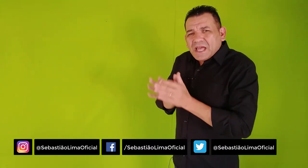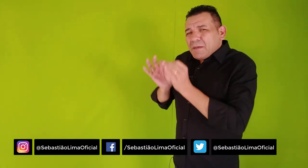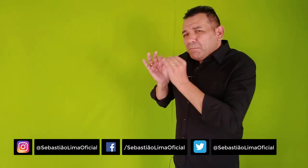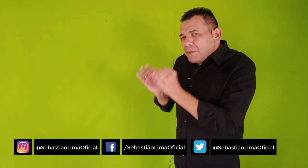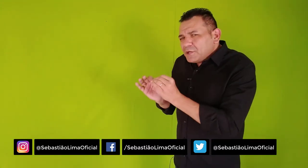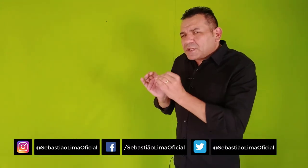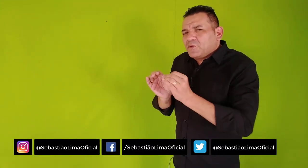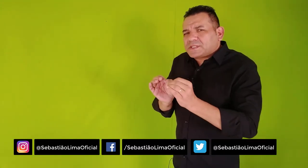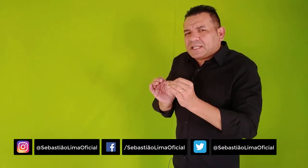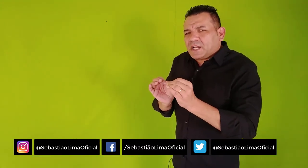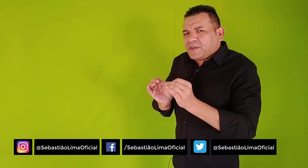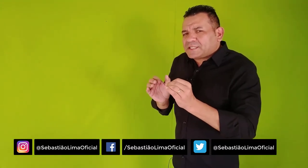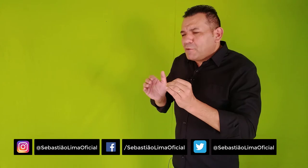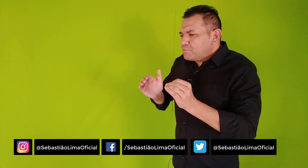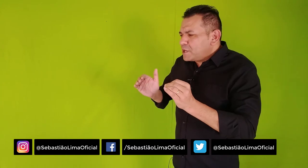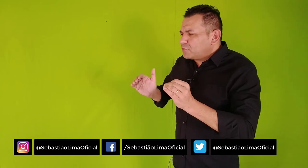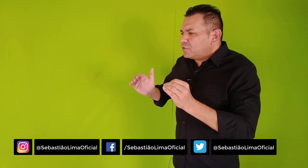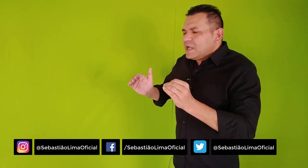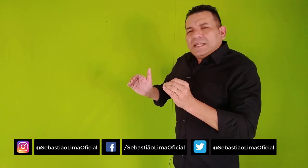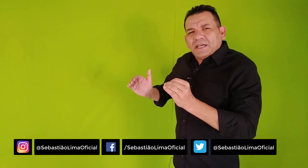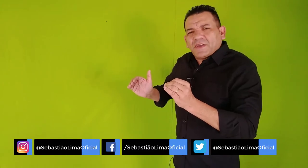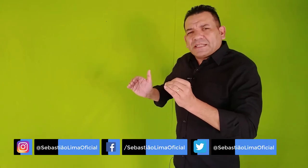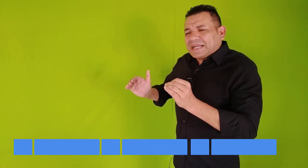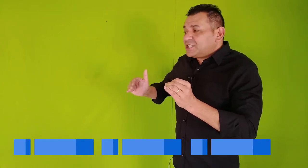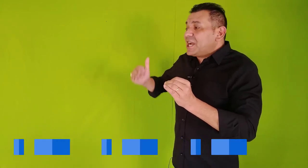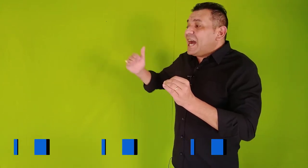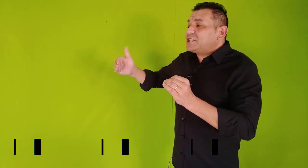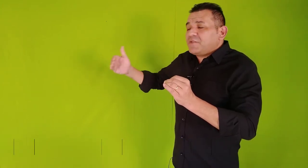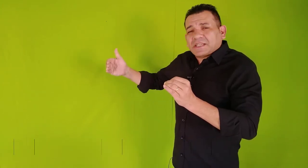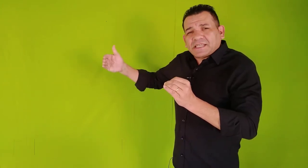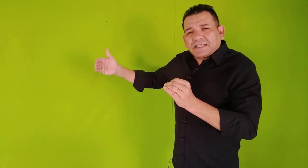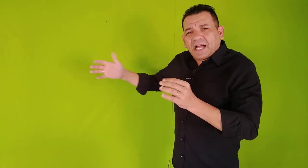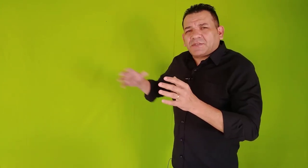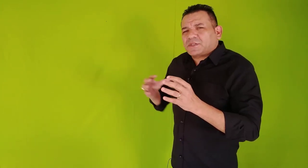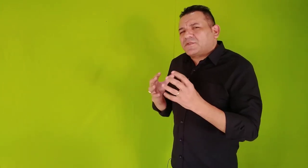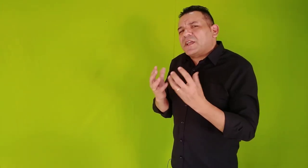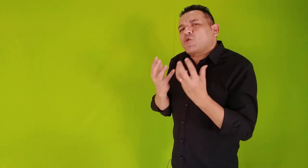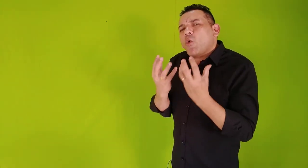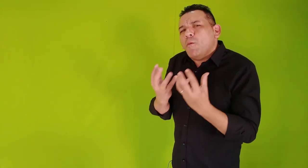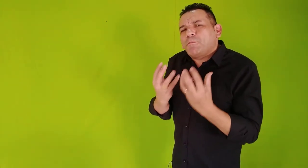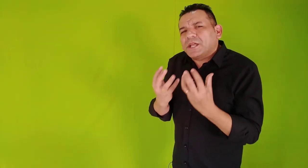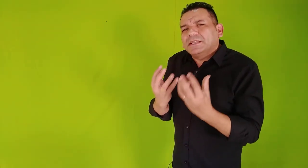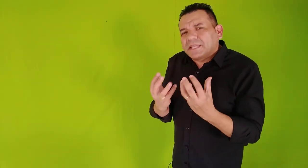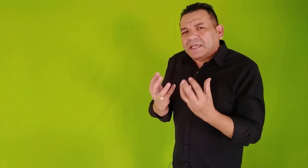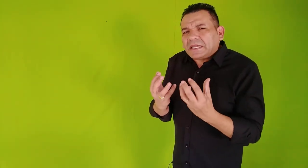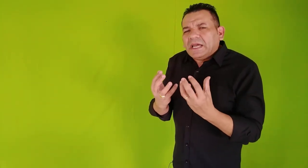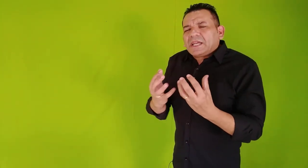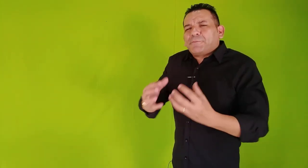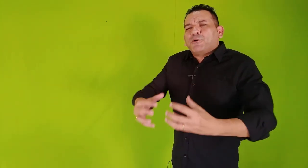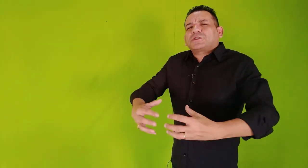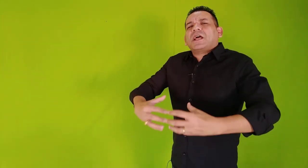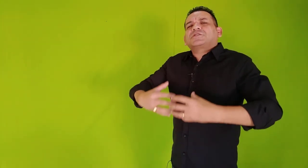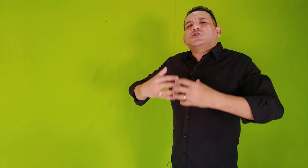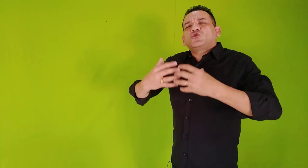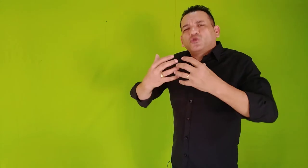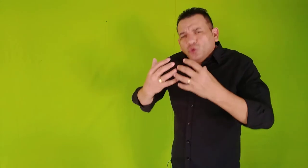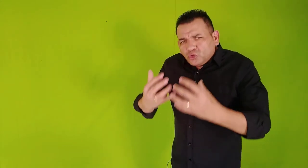mesmo que você atravesse o momento, na verdade há diversidade, você vai compreender que por trás de tudo